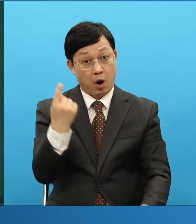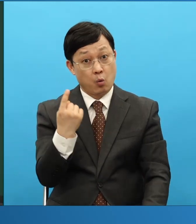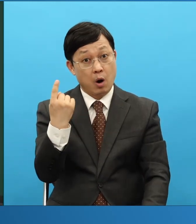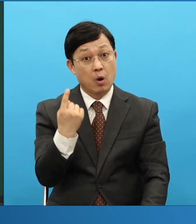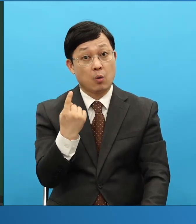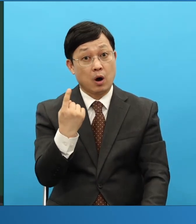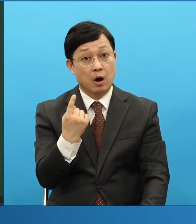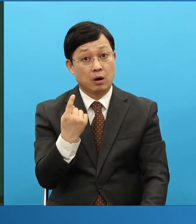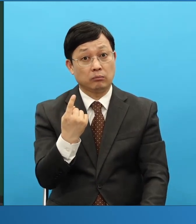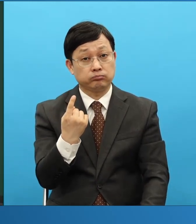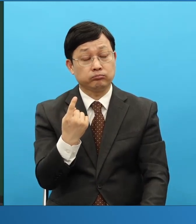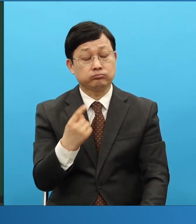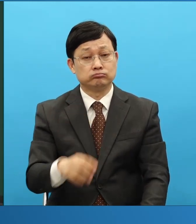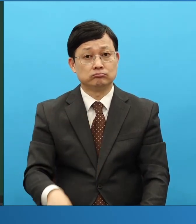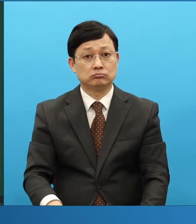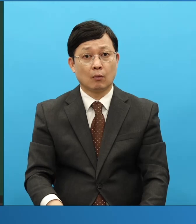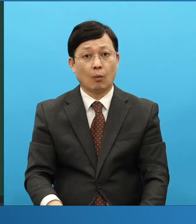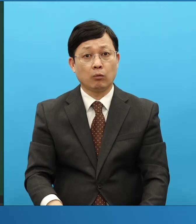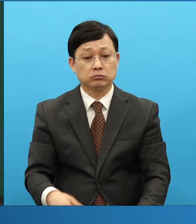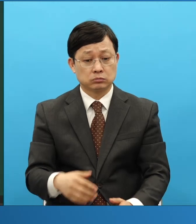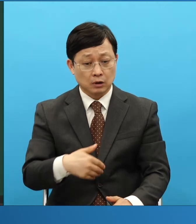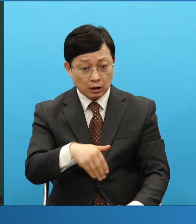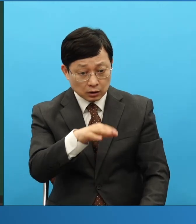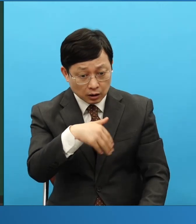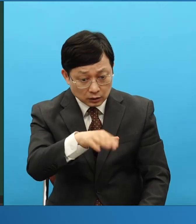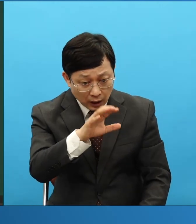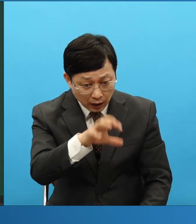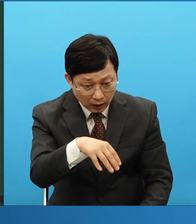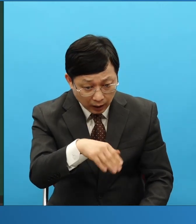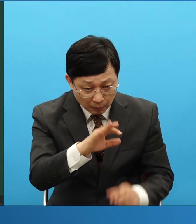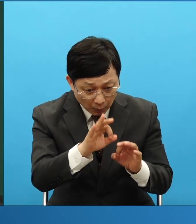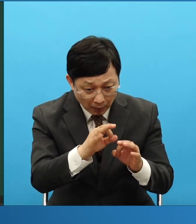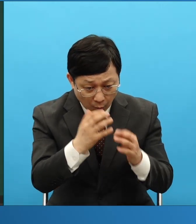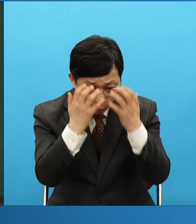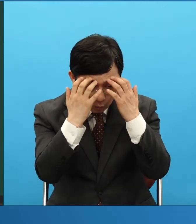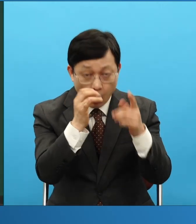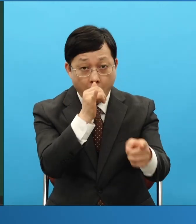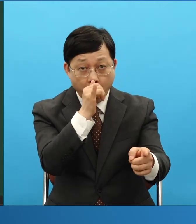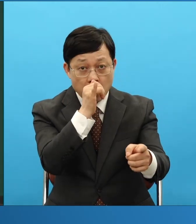있잖아요 가보면은 또 얻을 때는 피팍도 와